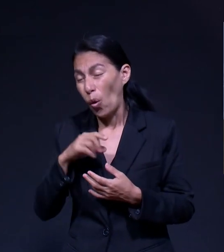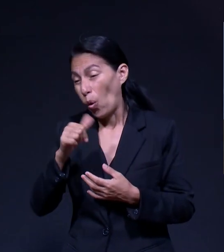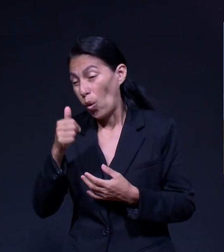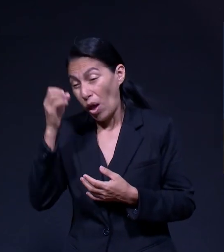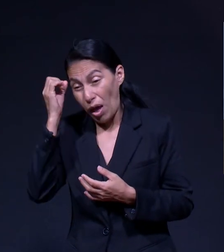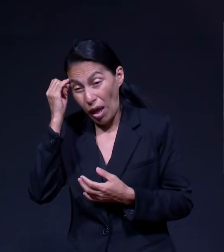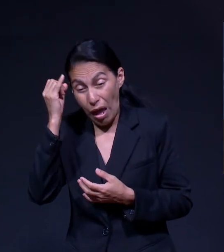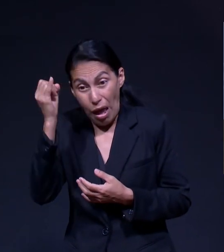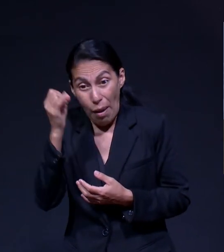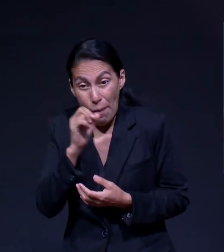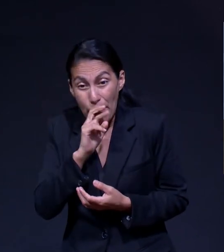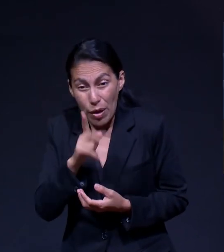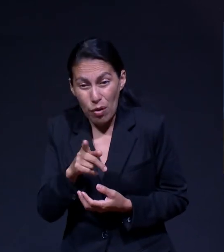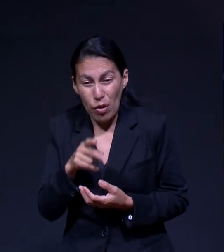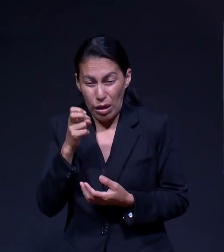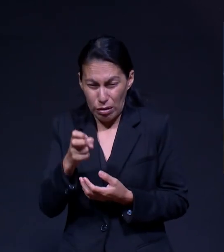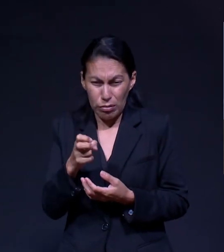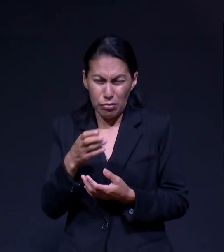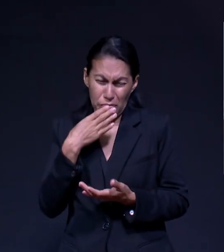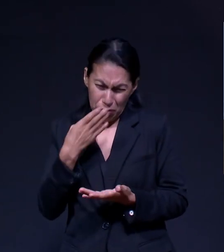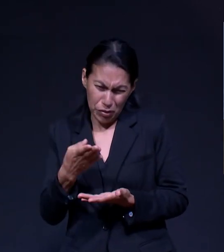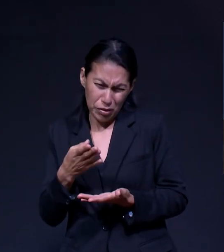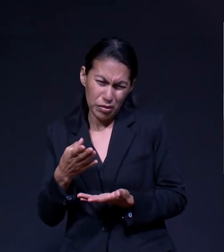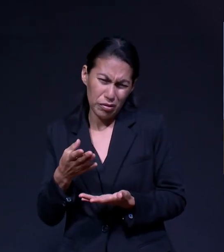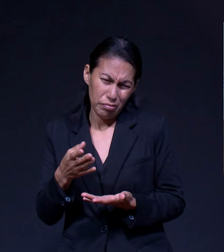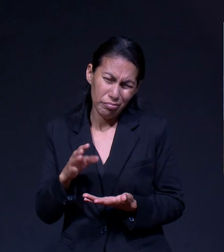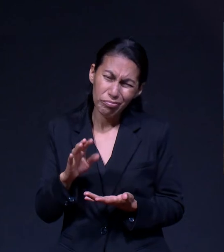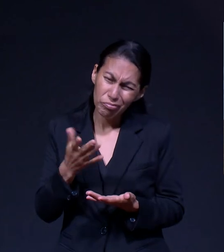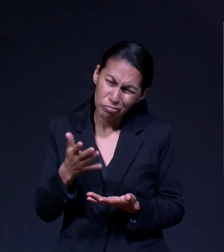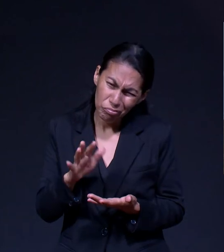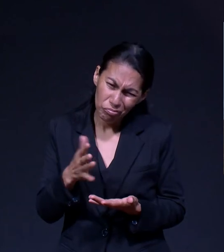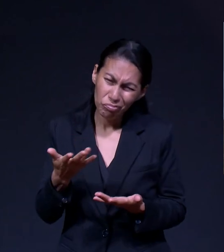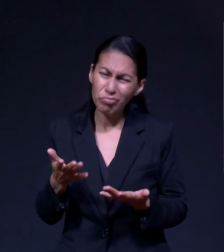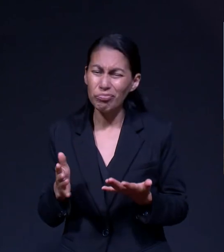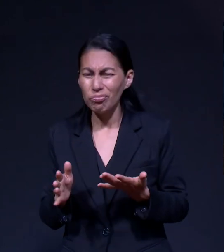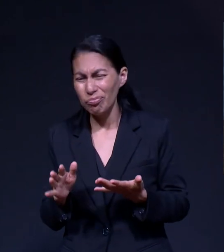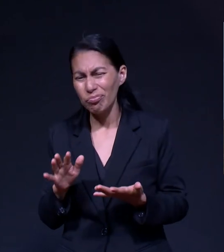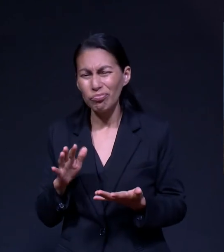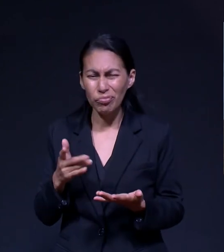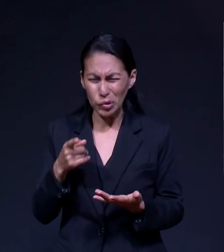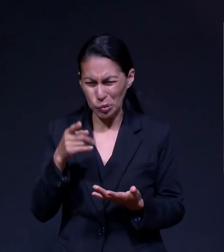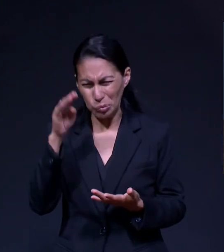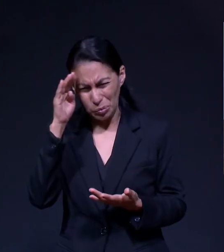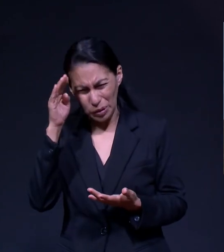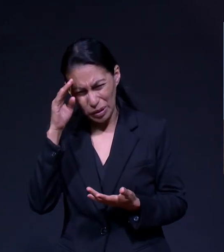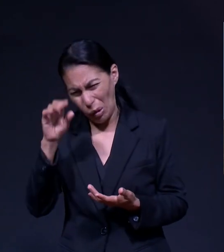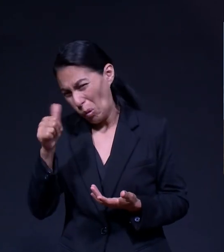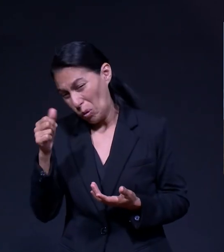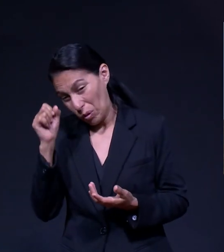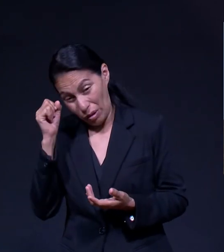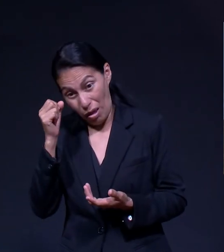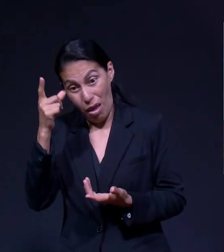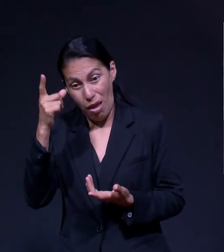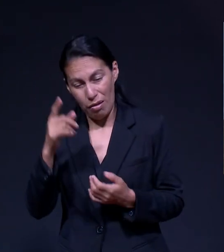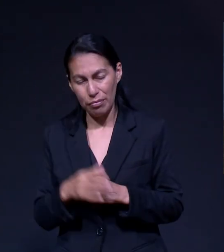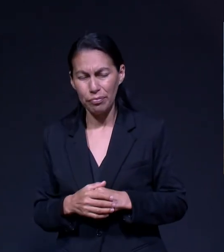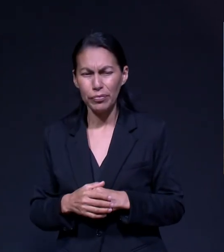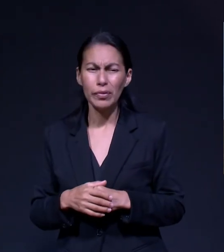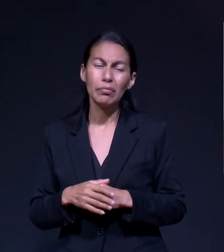Una Mejor Idea Porque Esto No Es Tal Es Algo Innovador No Es Algo Que Piensa En Algo Así Que Esa Fue Mi Misión